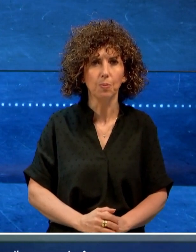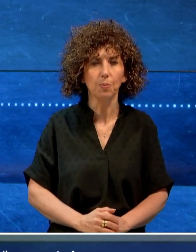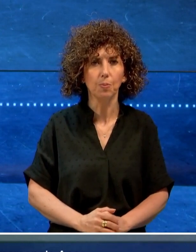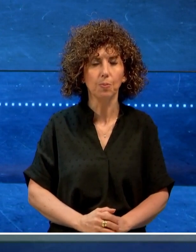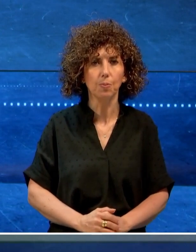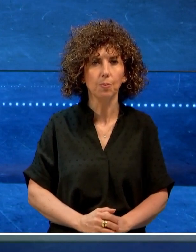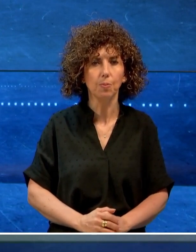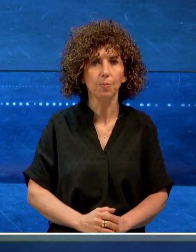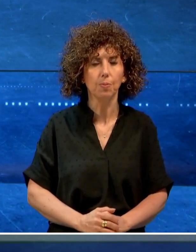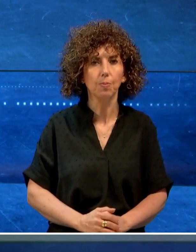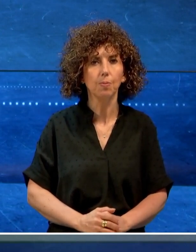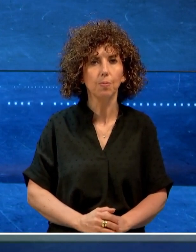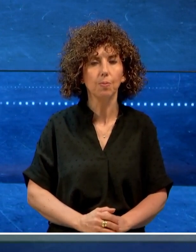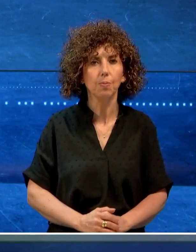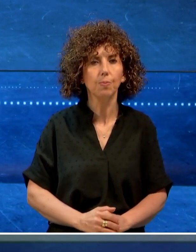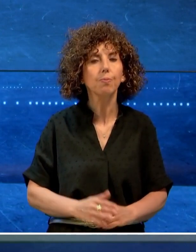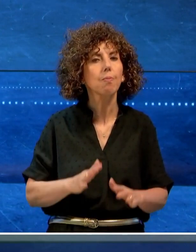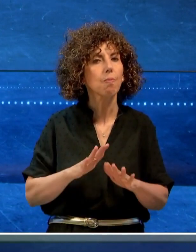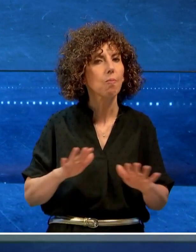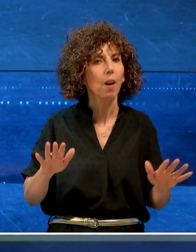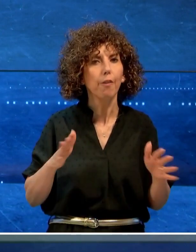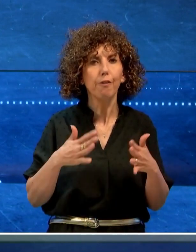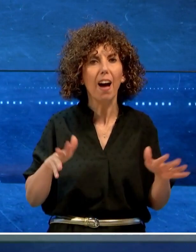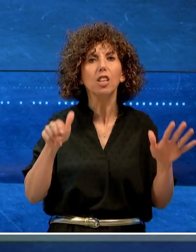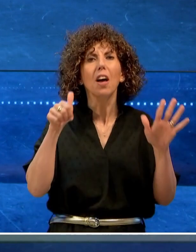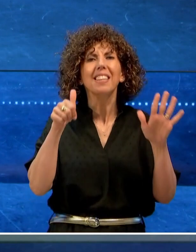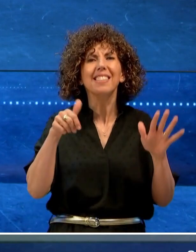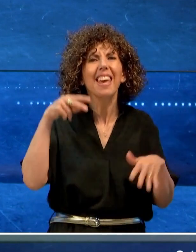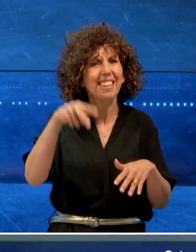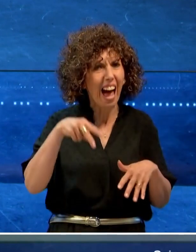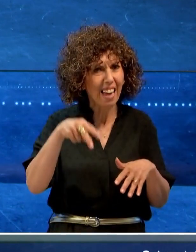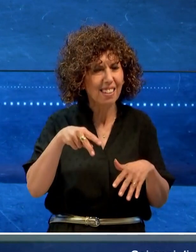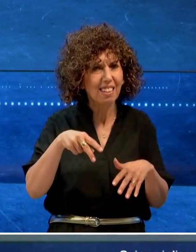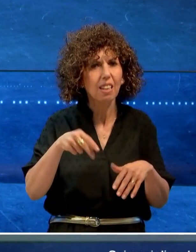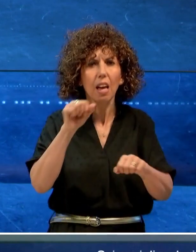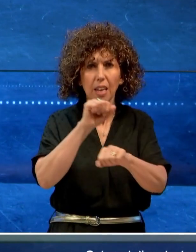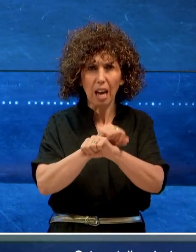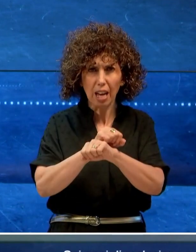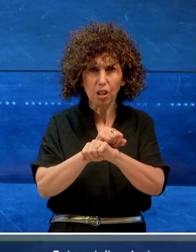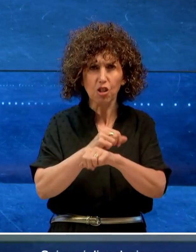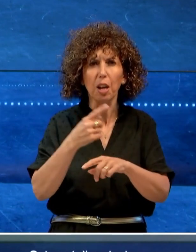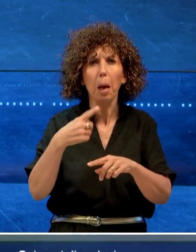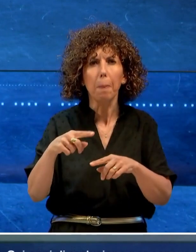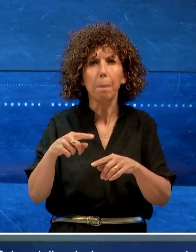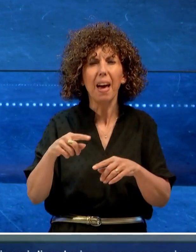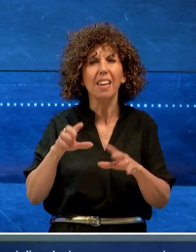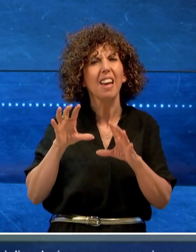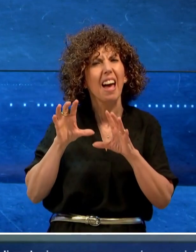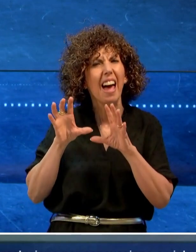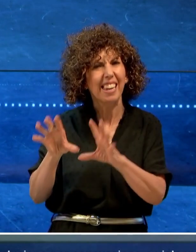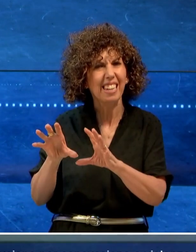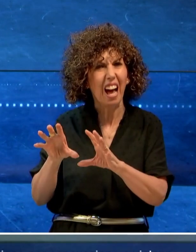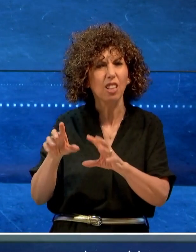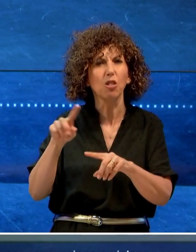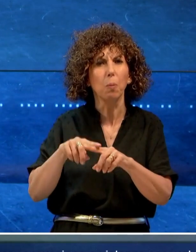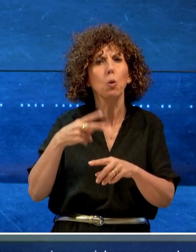6 anni di reclusione per conclusione e violenza sessuale aggravata, quest'ultimo potrebbe essere